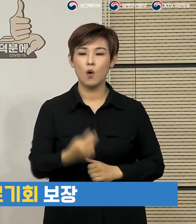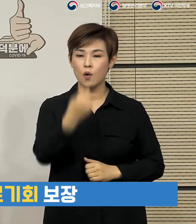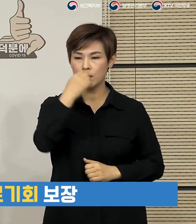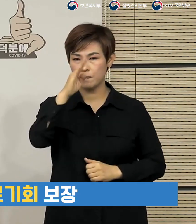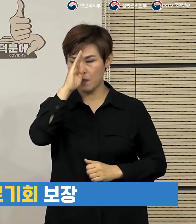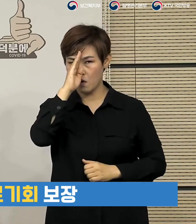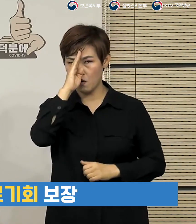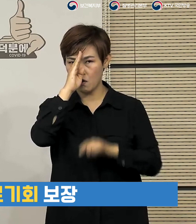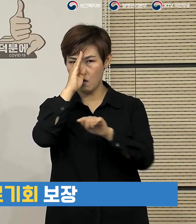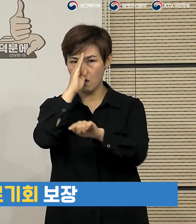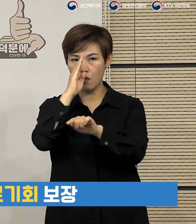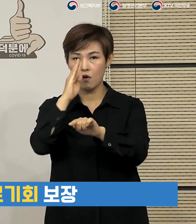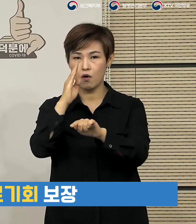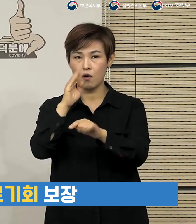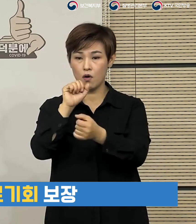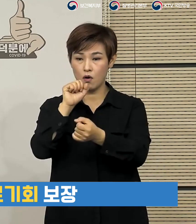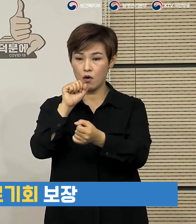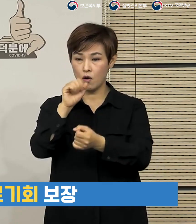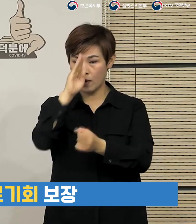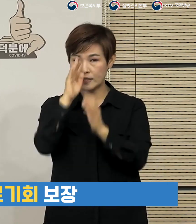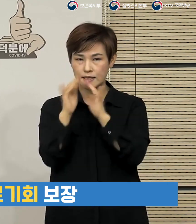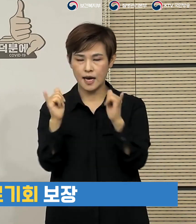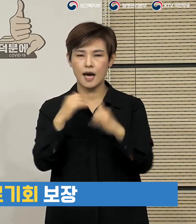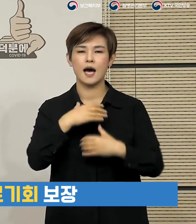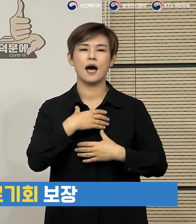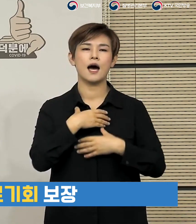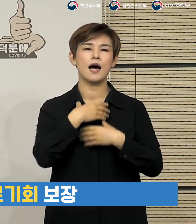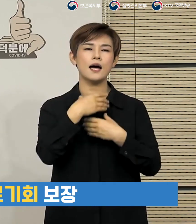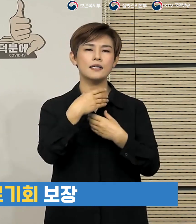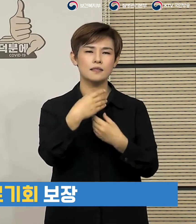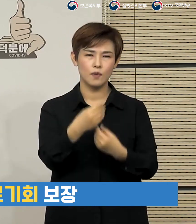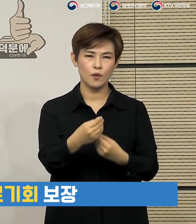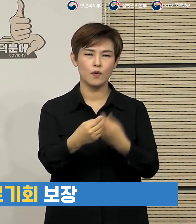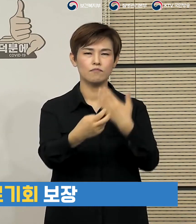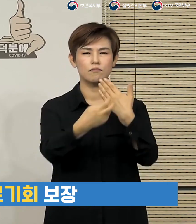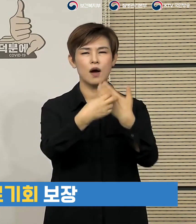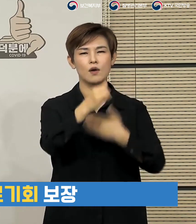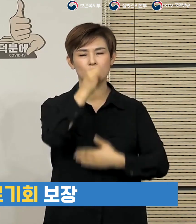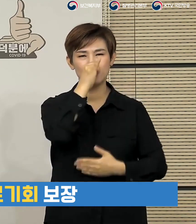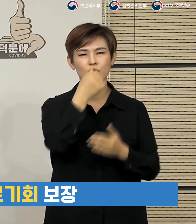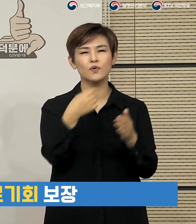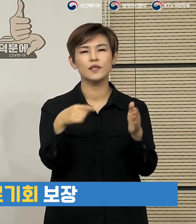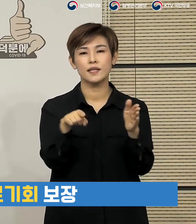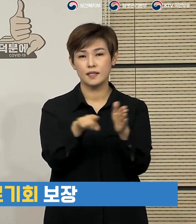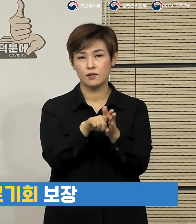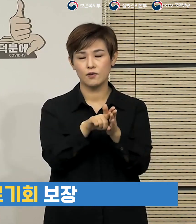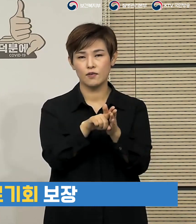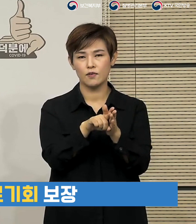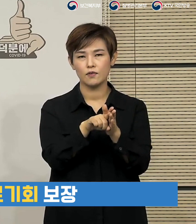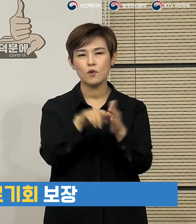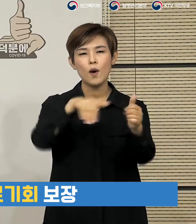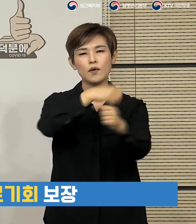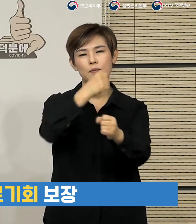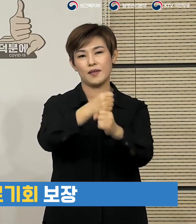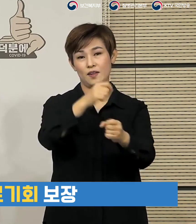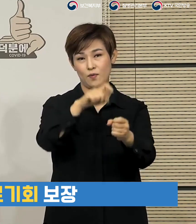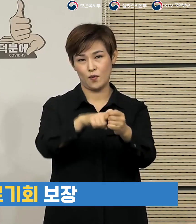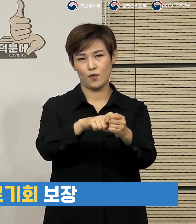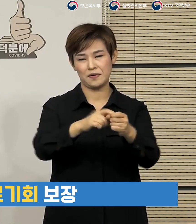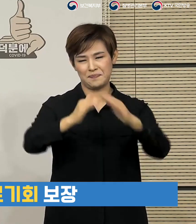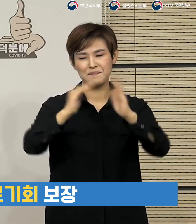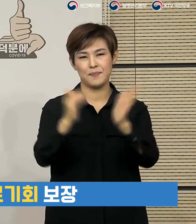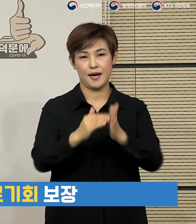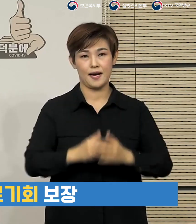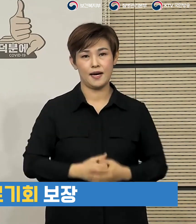질환의 환자들을 안심하고 진료를 할 수 있는 이러한 환경을 구축함으로써